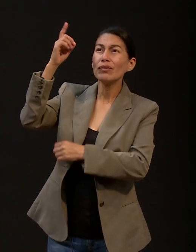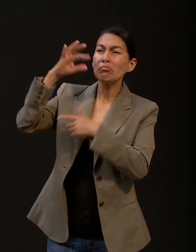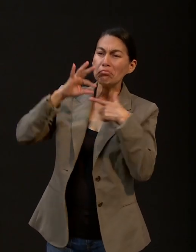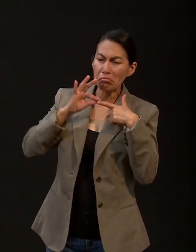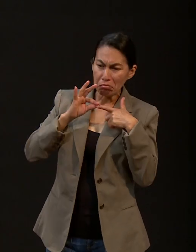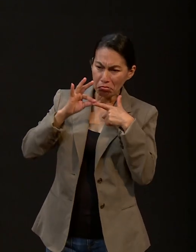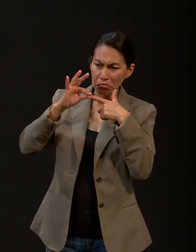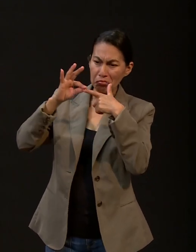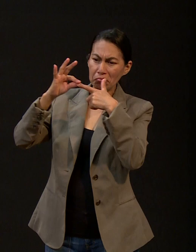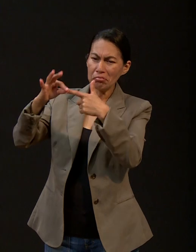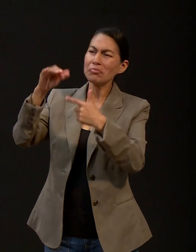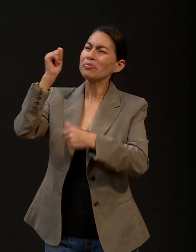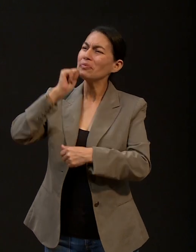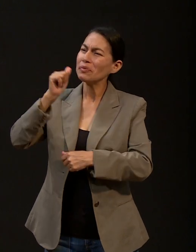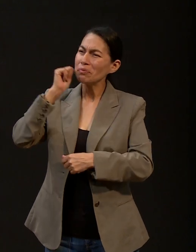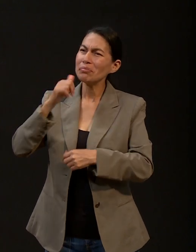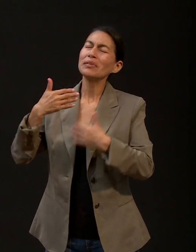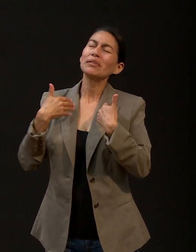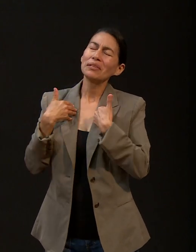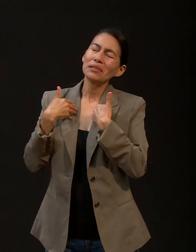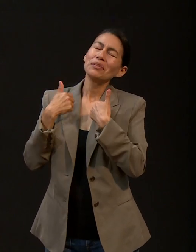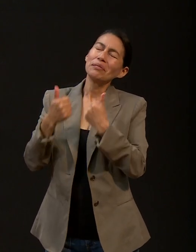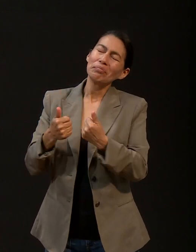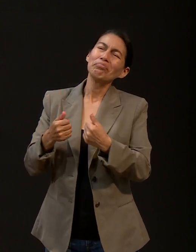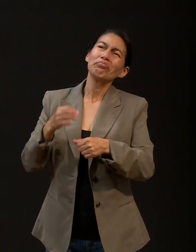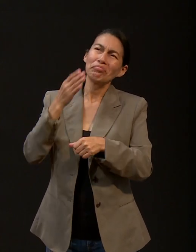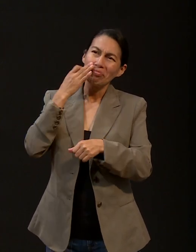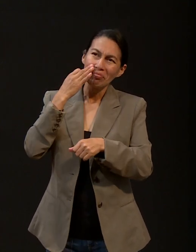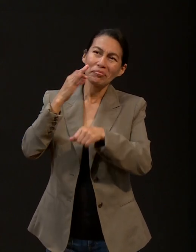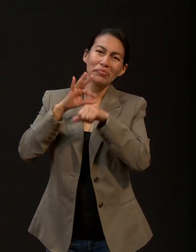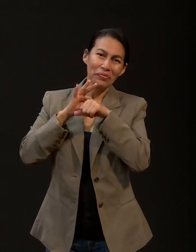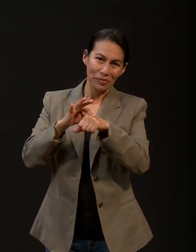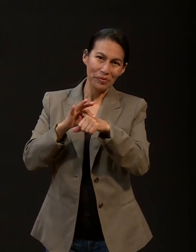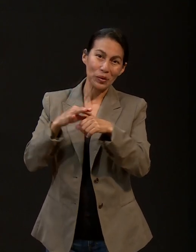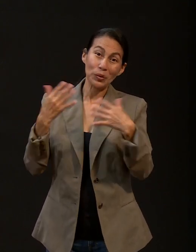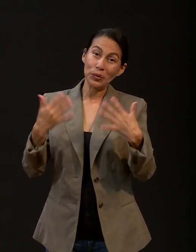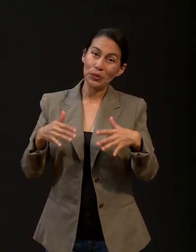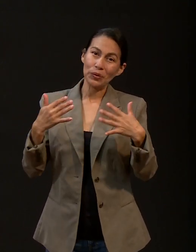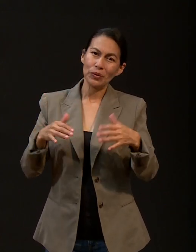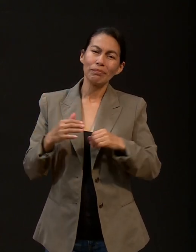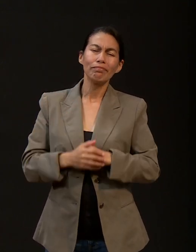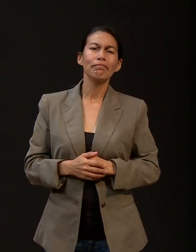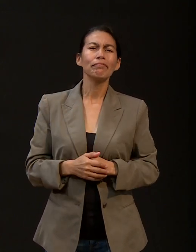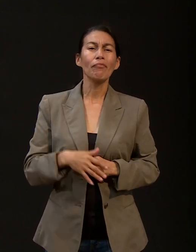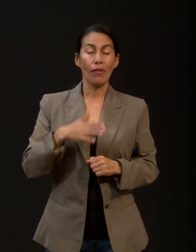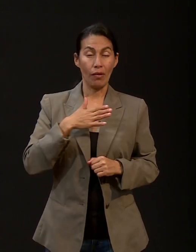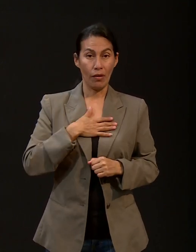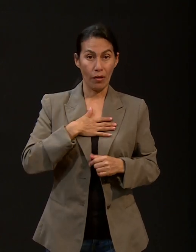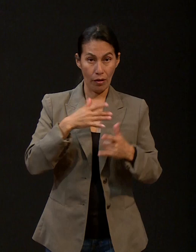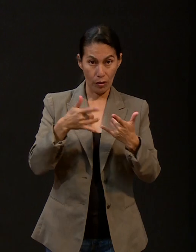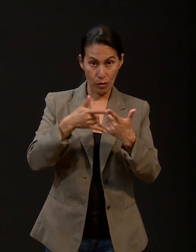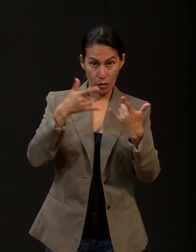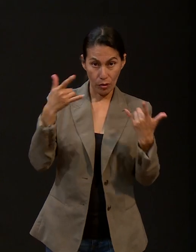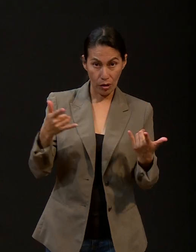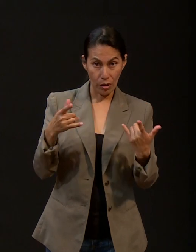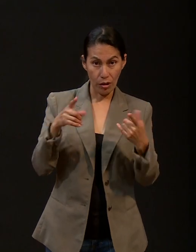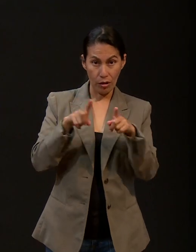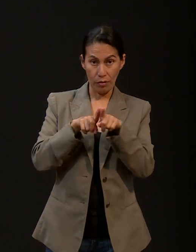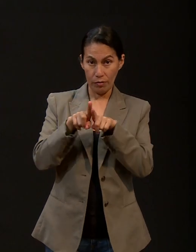presente en cada etapa. Me gusta mucho la historia, Pastor, de los amigos de Daniel, cuando estos iban